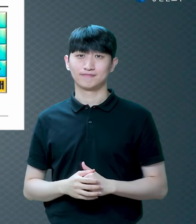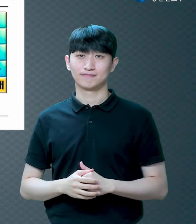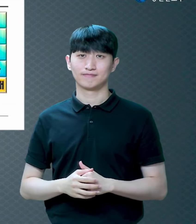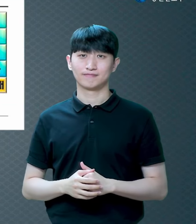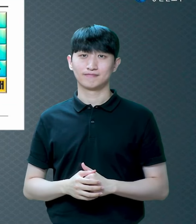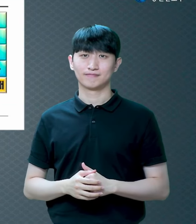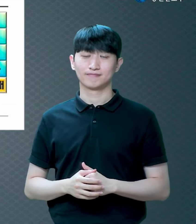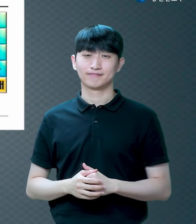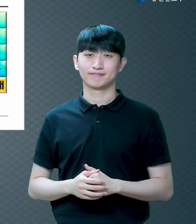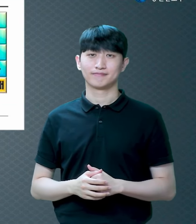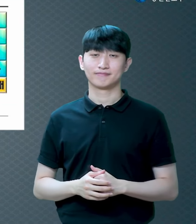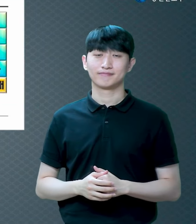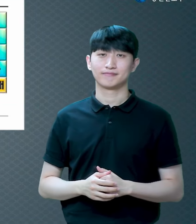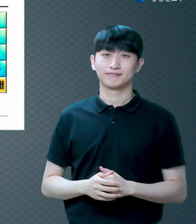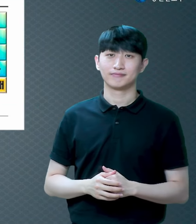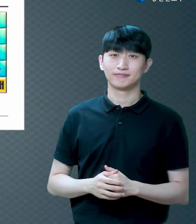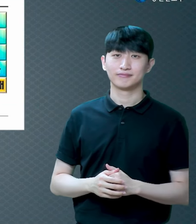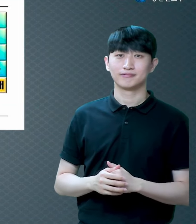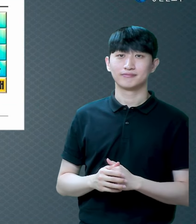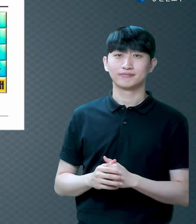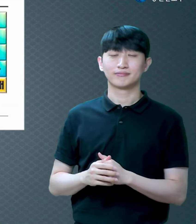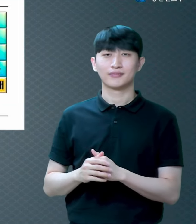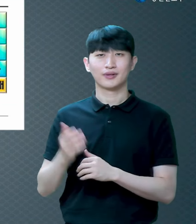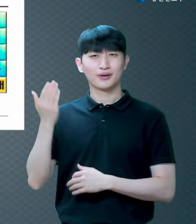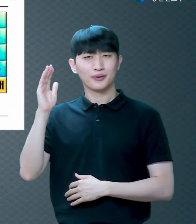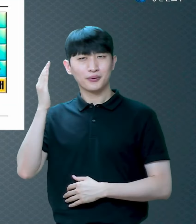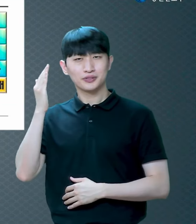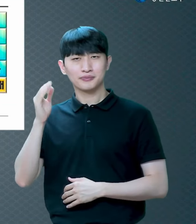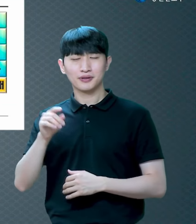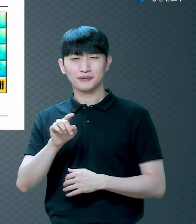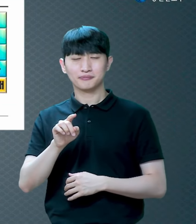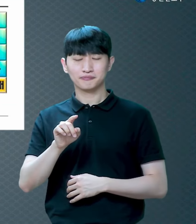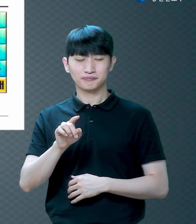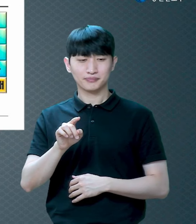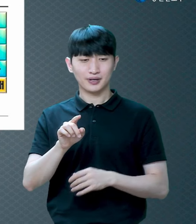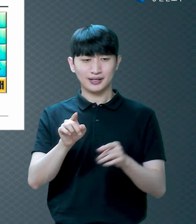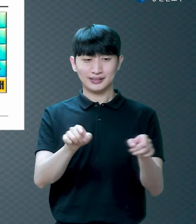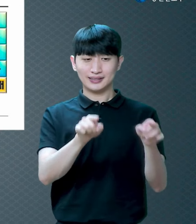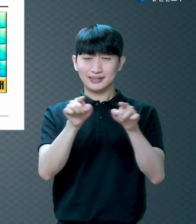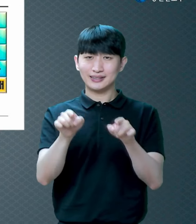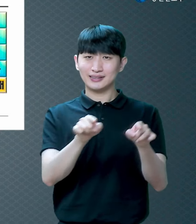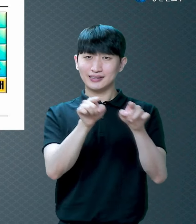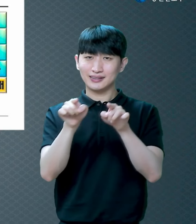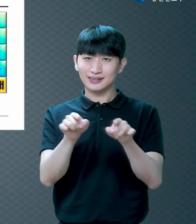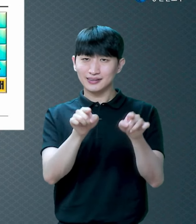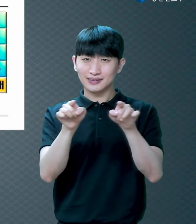요즘에 카세트 테이프 들을 수 있는 기계 어디 좀 있어요